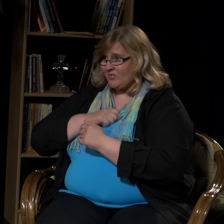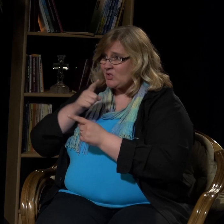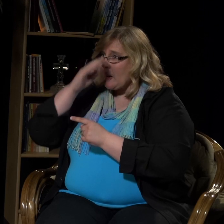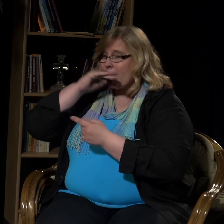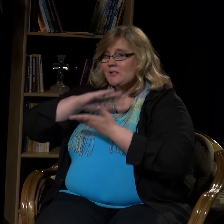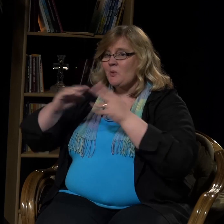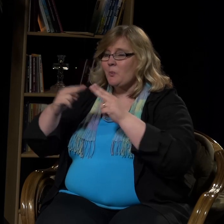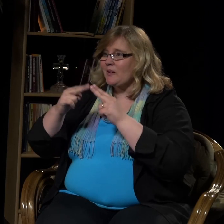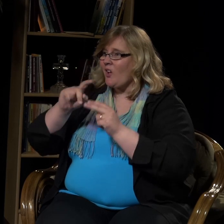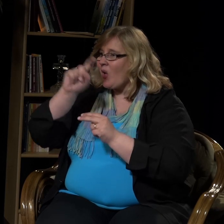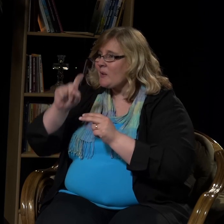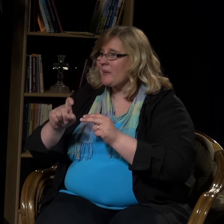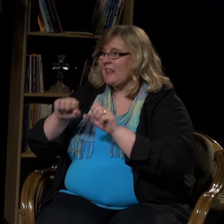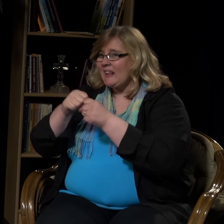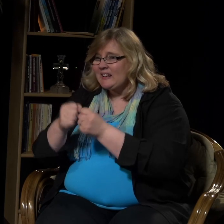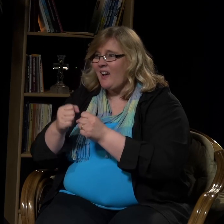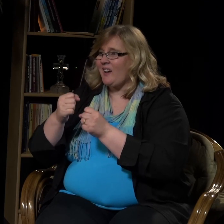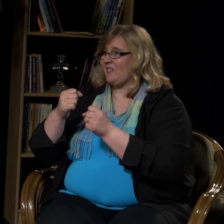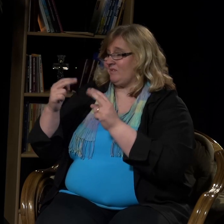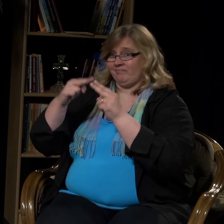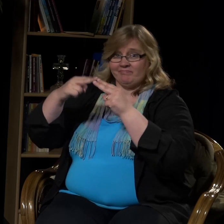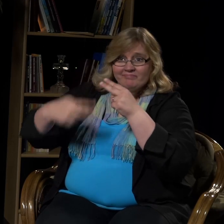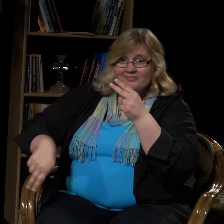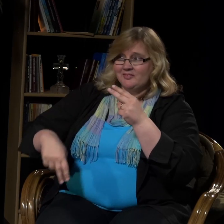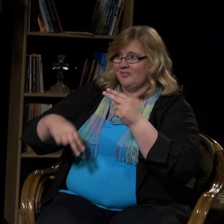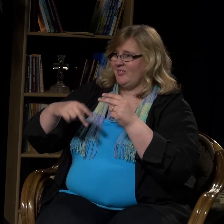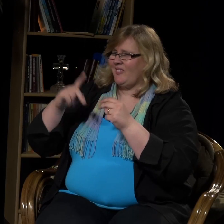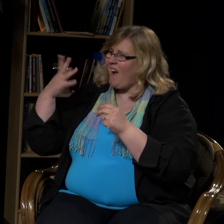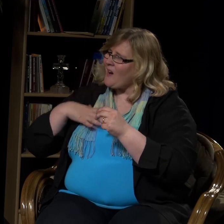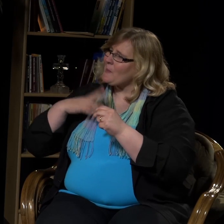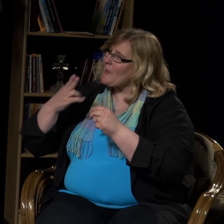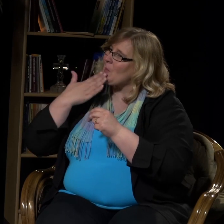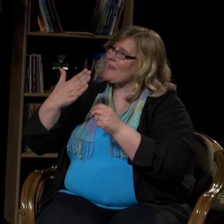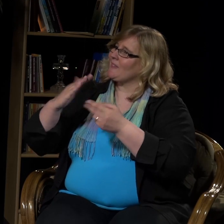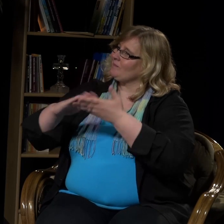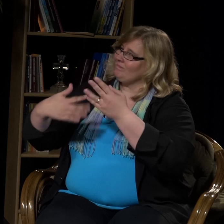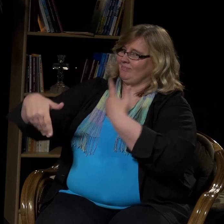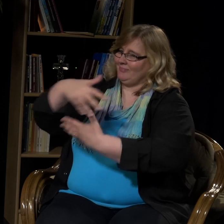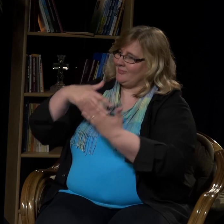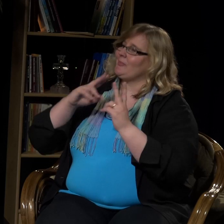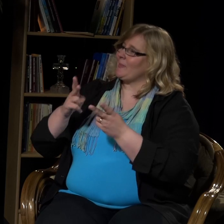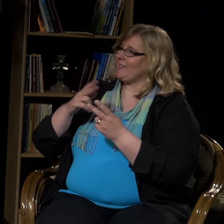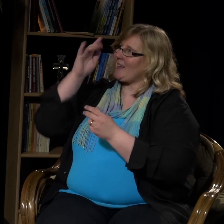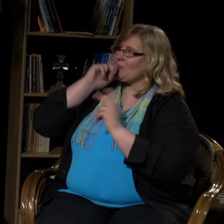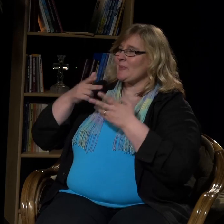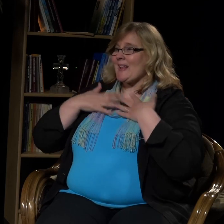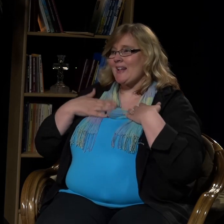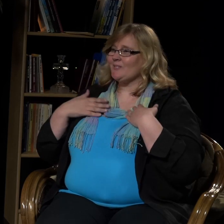Se sama pätee meidän välisiin suhteisiin. Jos me rikomme suhteemme toisiimme, myöskään hän ei voi meihin päin olla